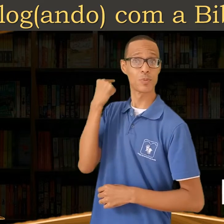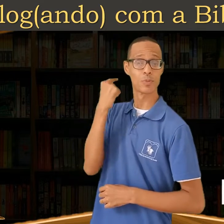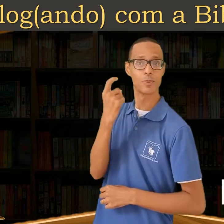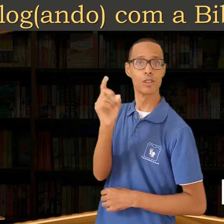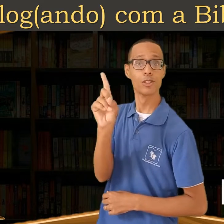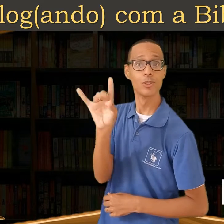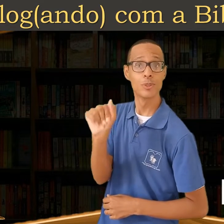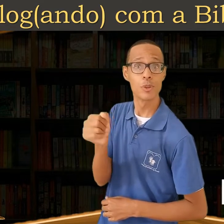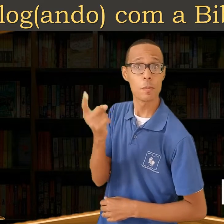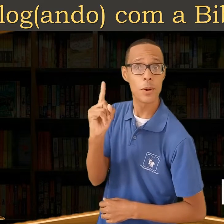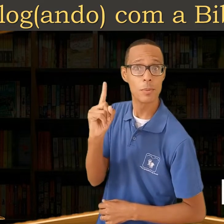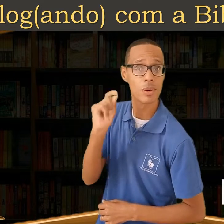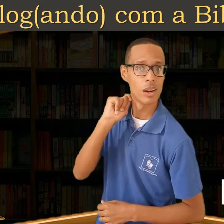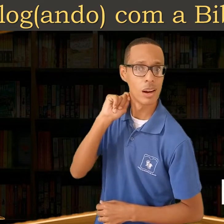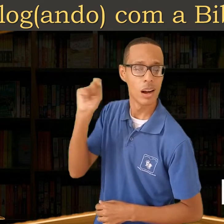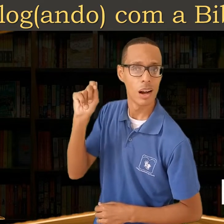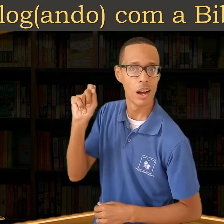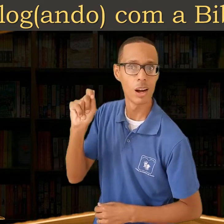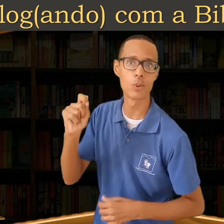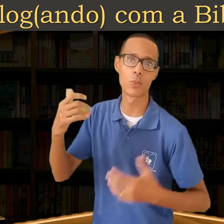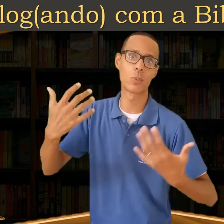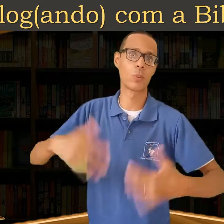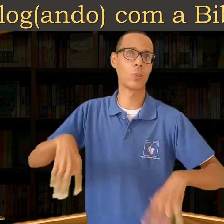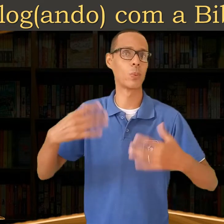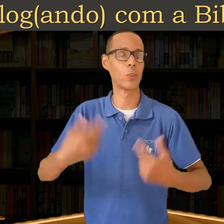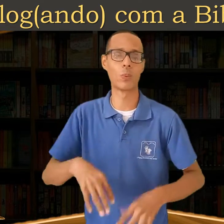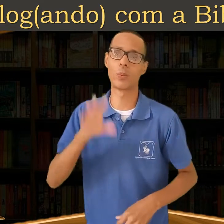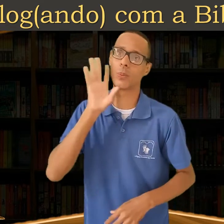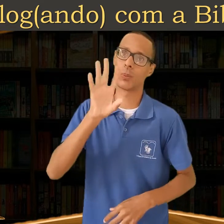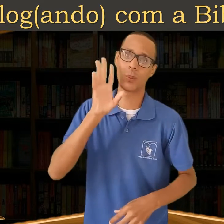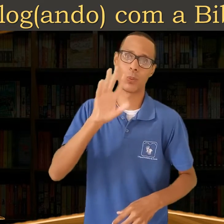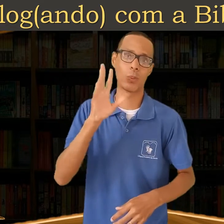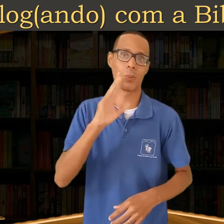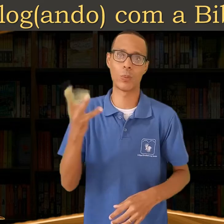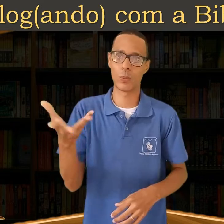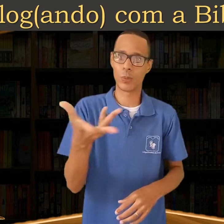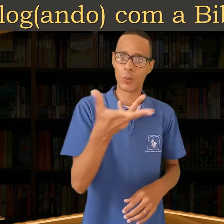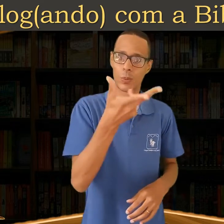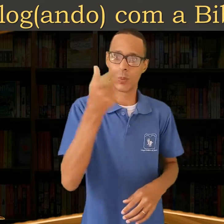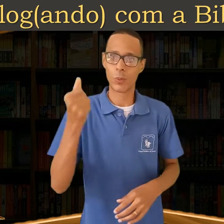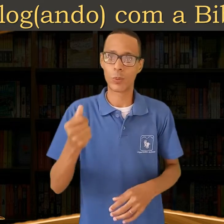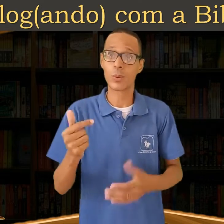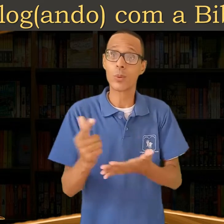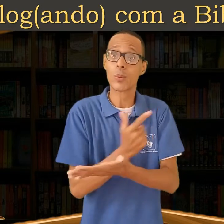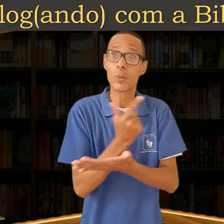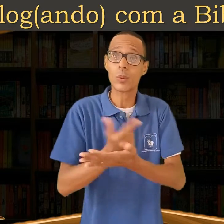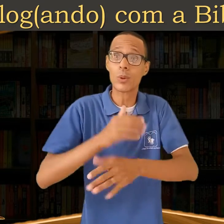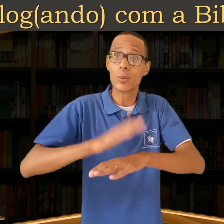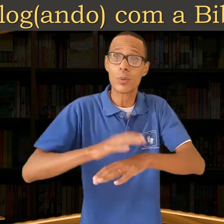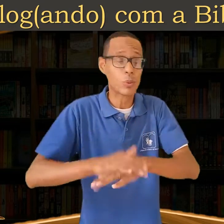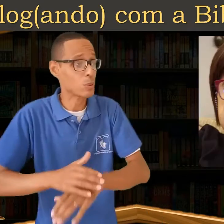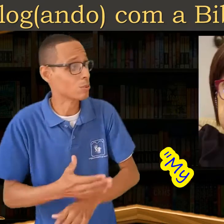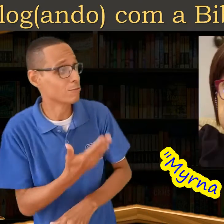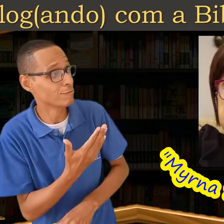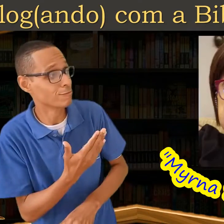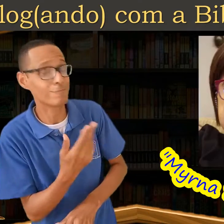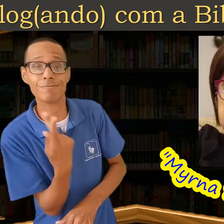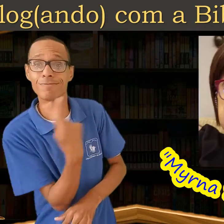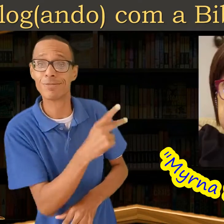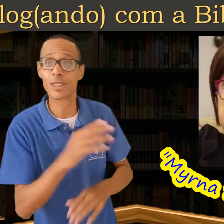último, ocorrido em 1º de abril, foi muito interessante. Aprender mais sobre a pesquisa da professora